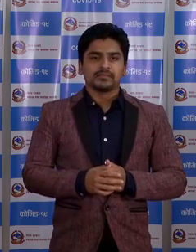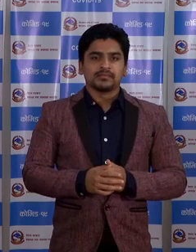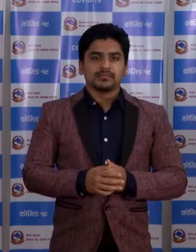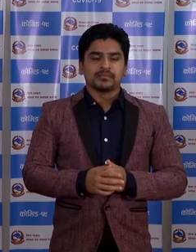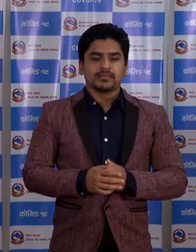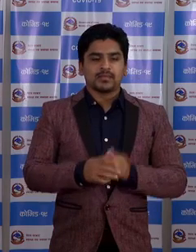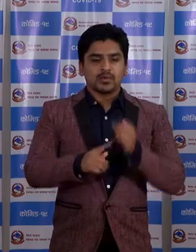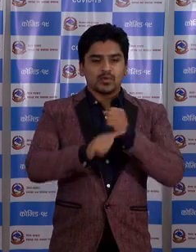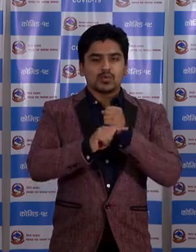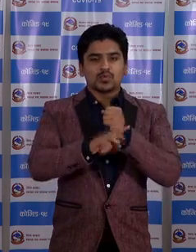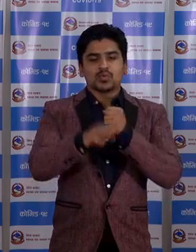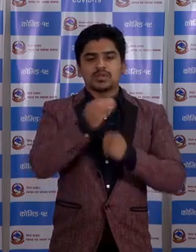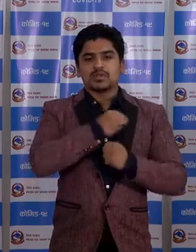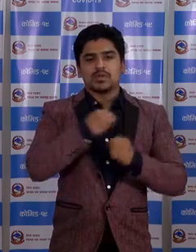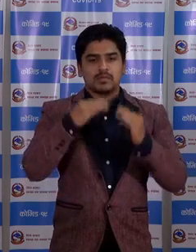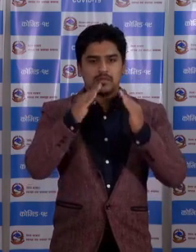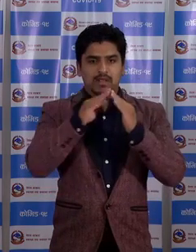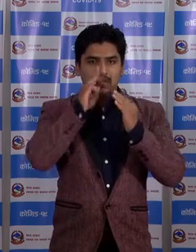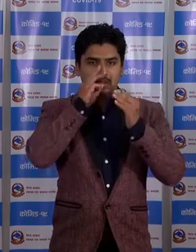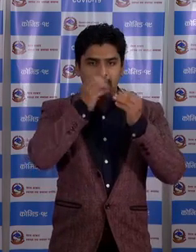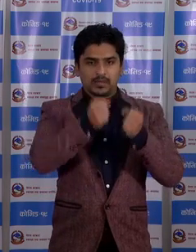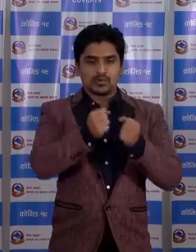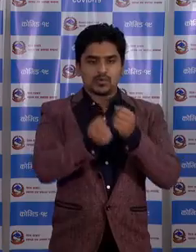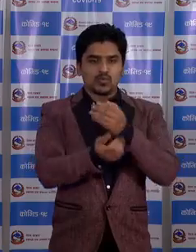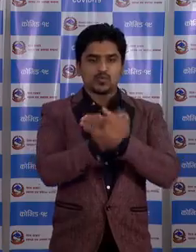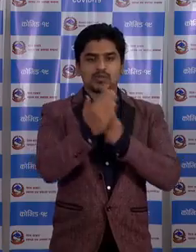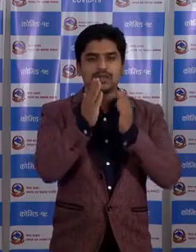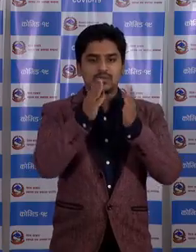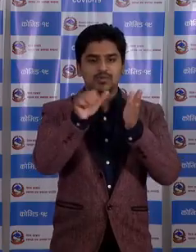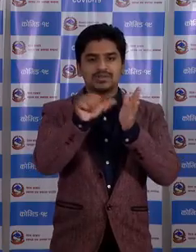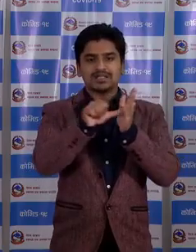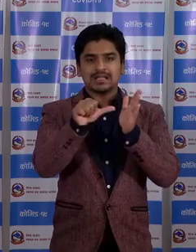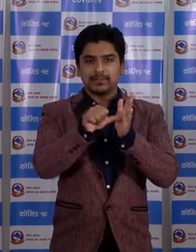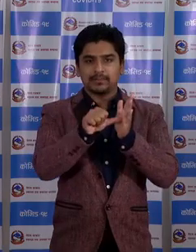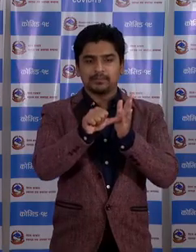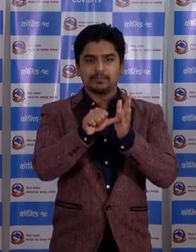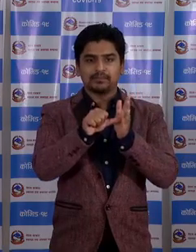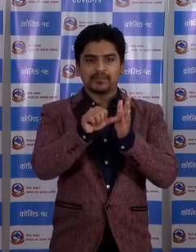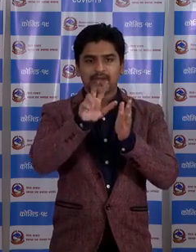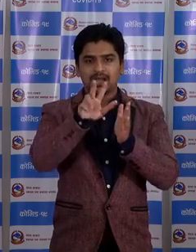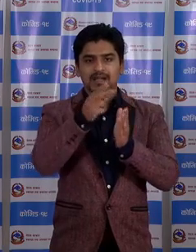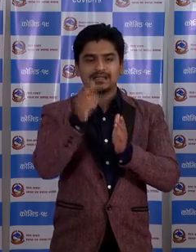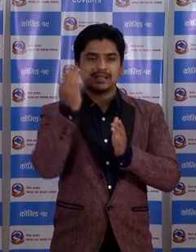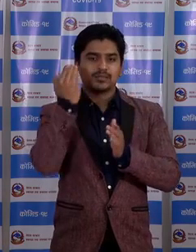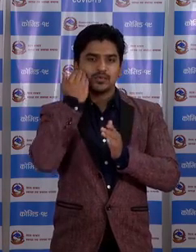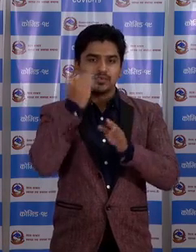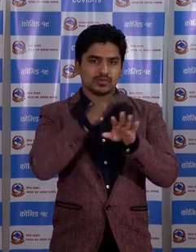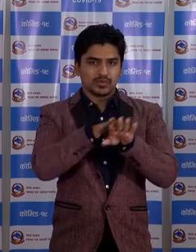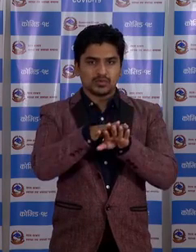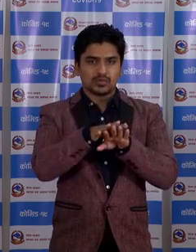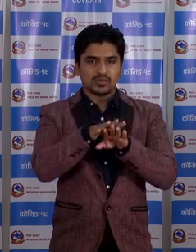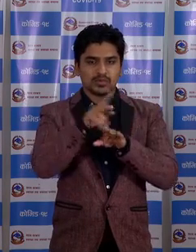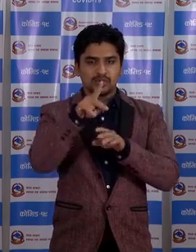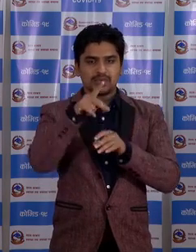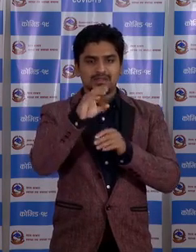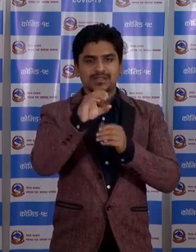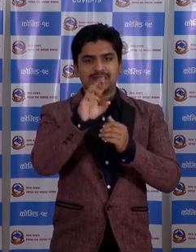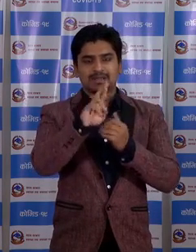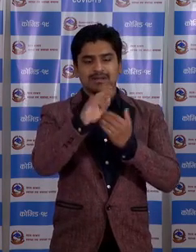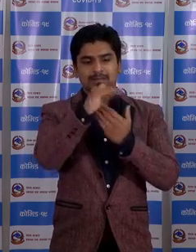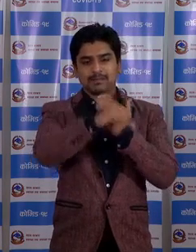कोशी अस्पताल मा रहे का उदैपूर जिल्ला का आड़ जाना पूरू सरुको PCR